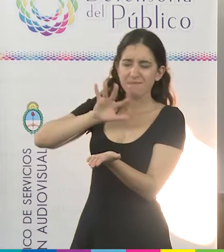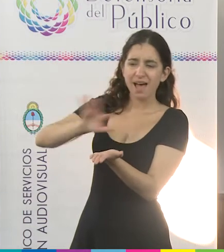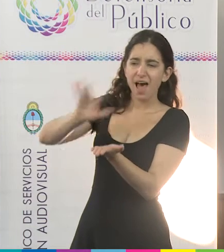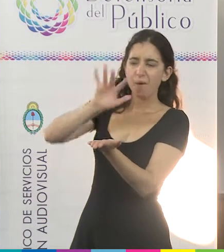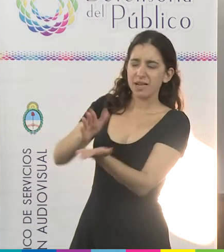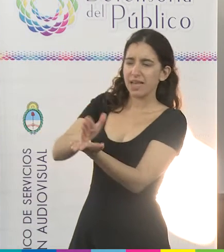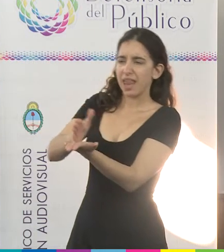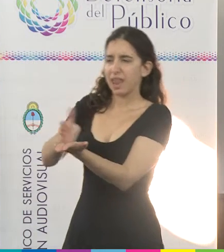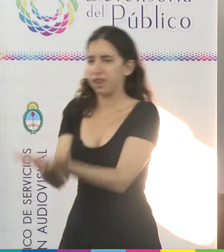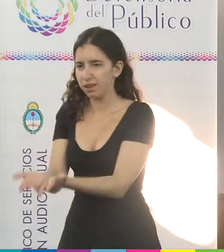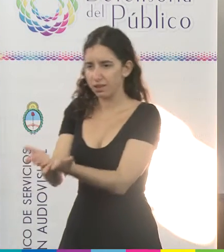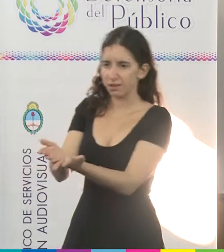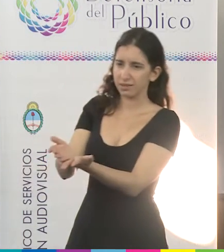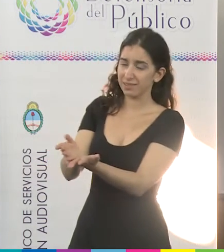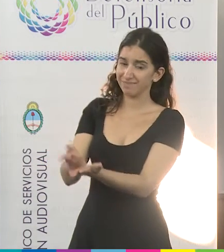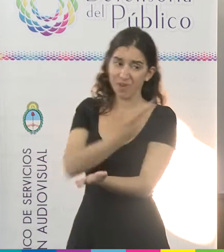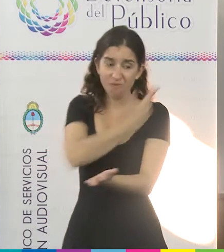que viene tomando el gobierno nacional.